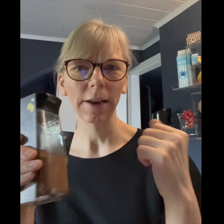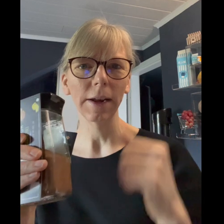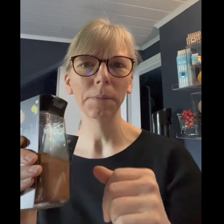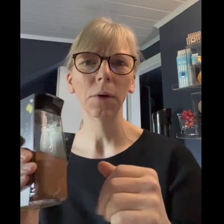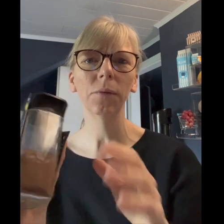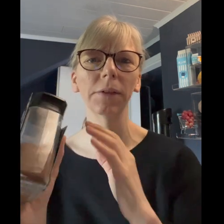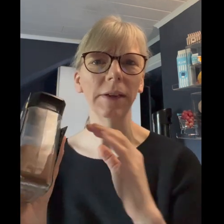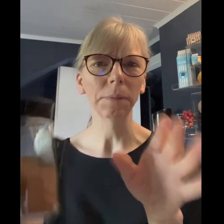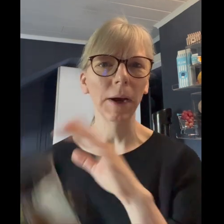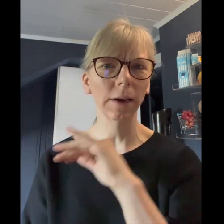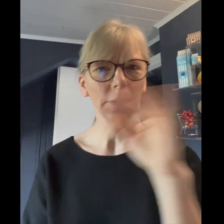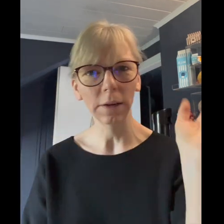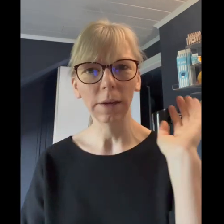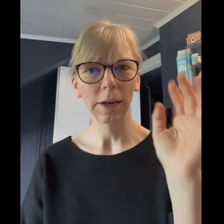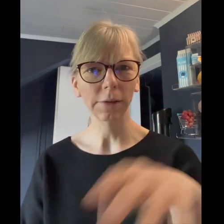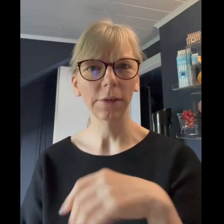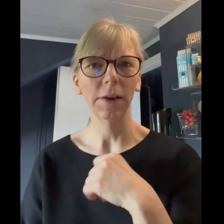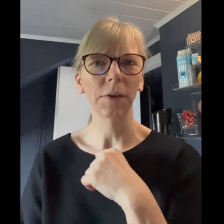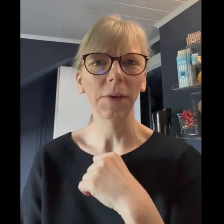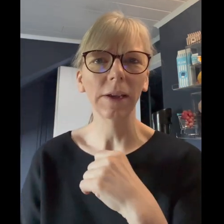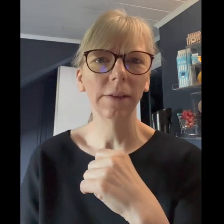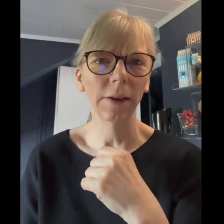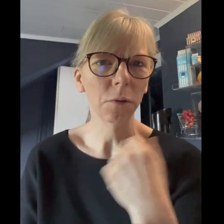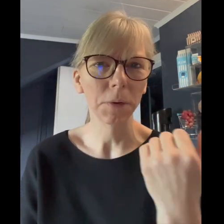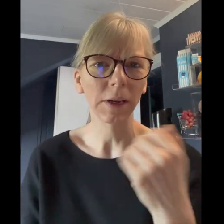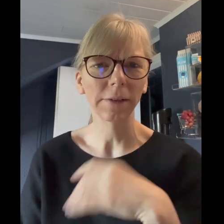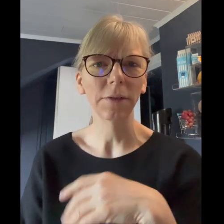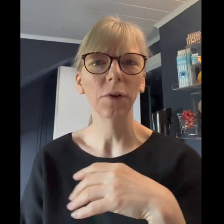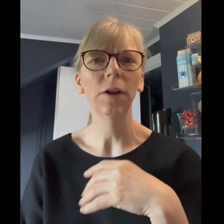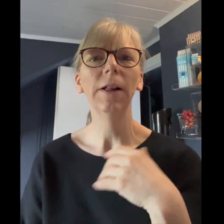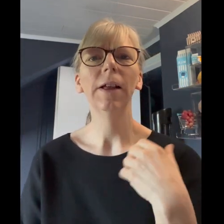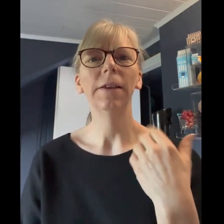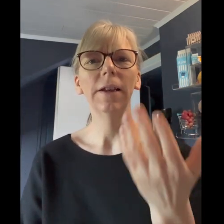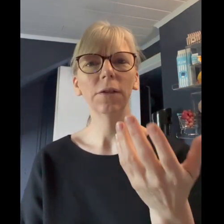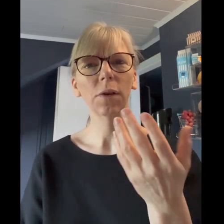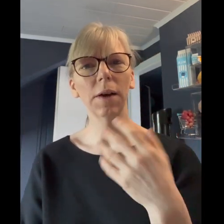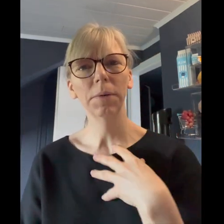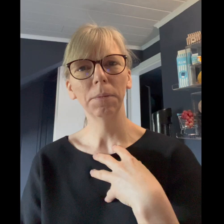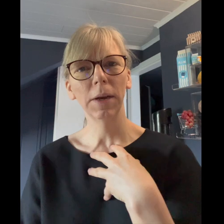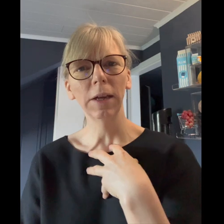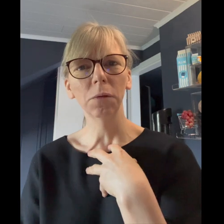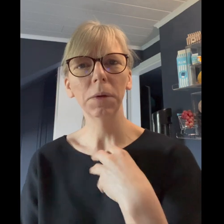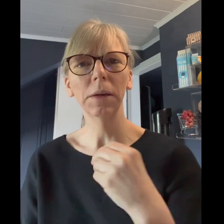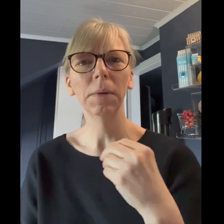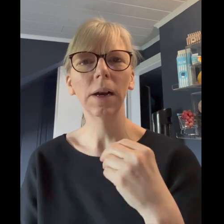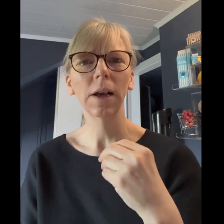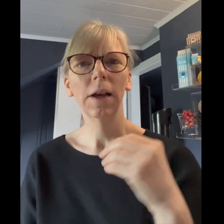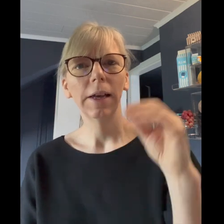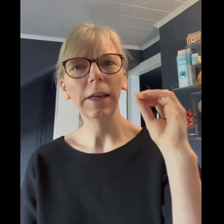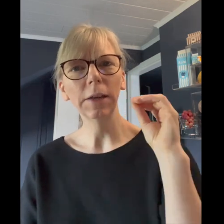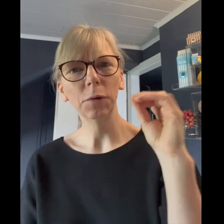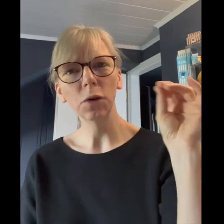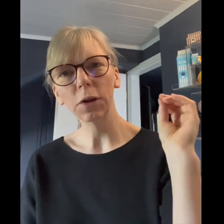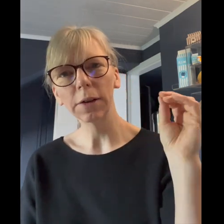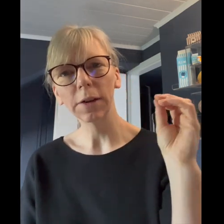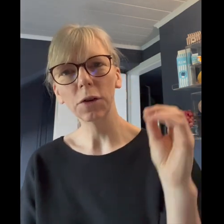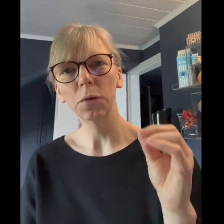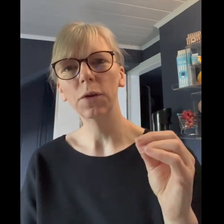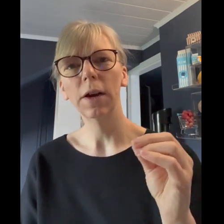einbauen wer es nicht mag lasst es einfach weg ist ja auch mal ganz sinnvoll dinge zu haben die man nicht unbedingt mag ich wünsche euch jetzt einen schönen tag